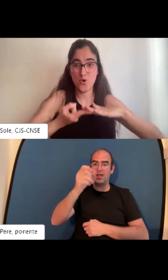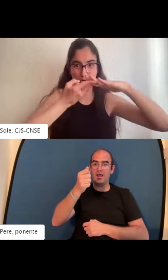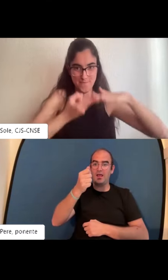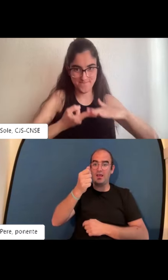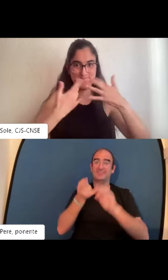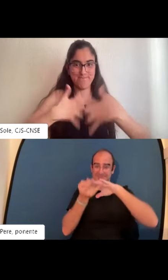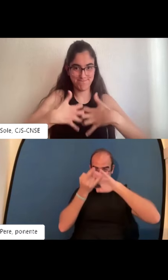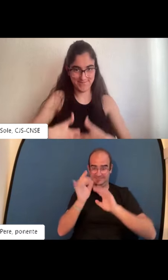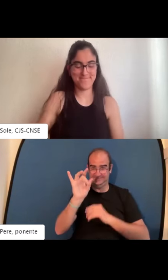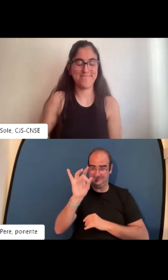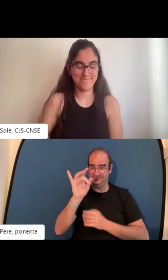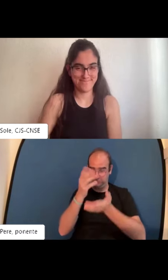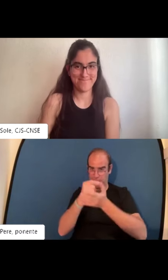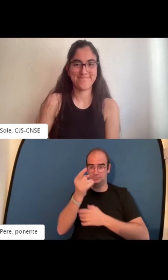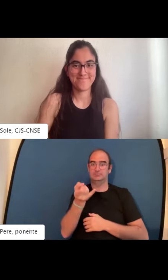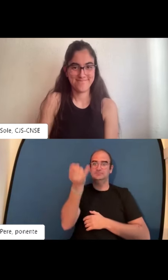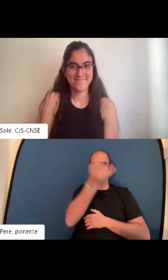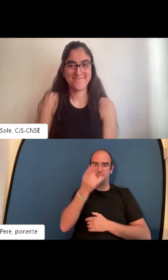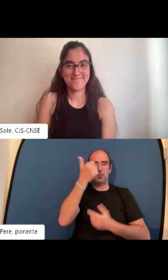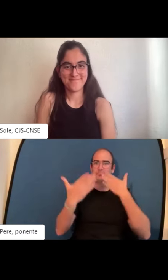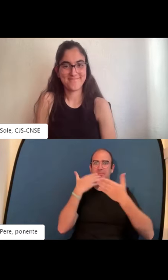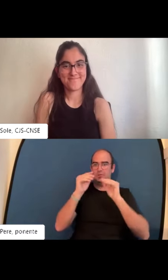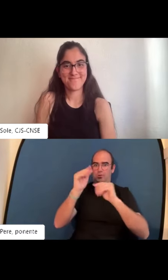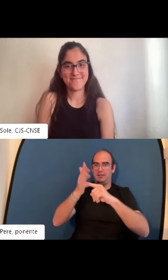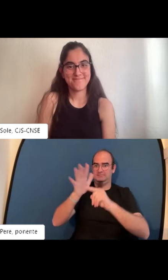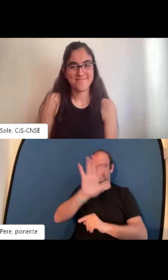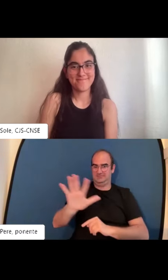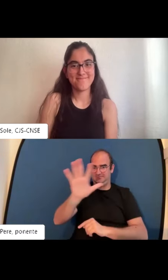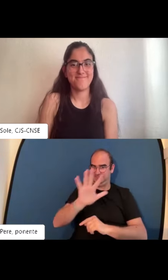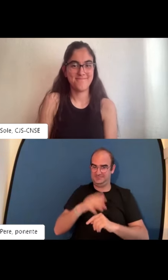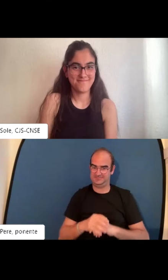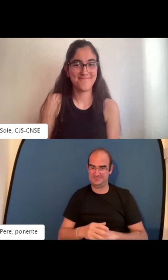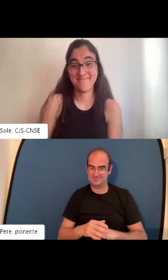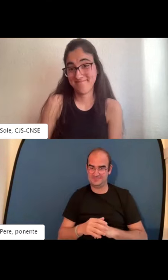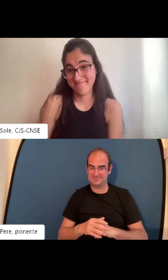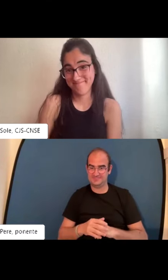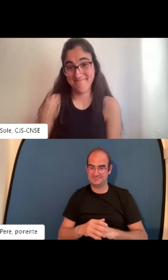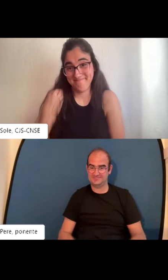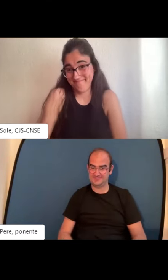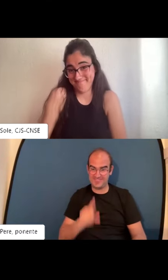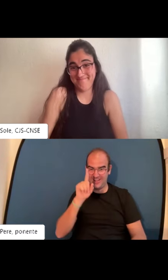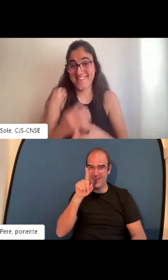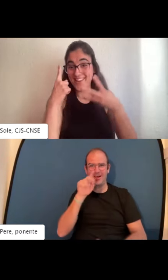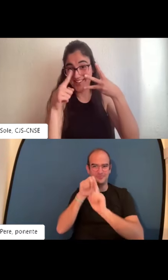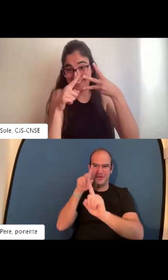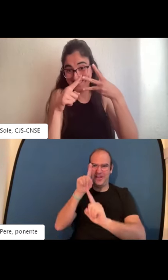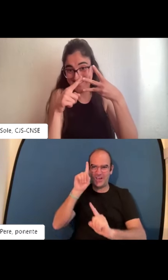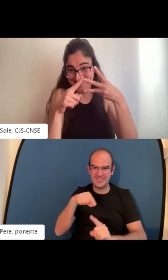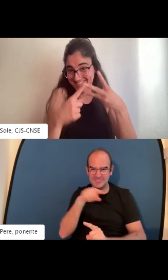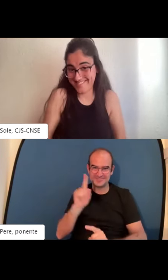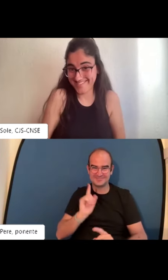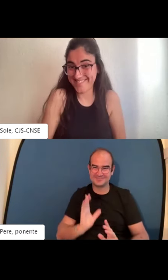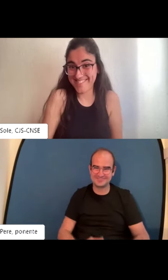carretilleros? Los carretilleros, eso es, sí, el carretillero. Es lo que las tres empleos que más se han